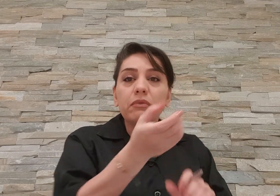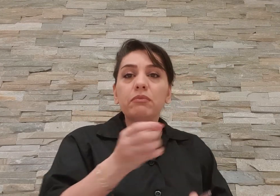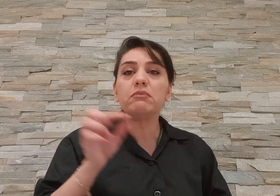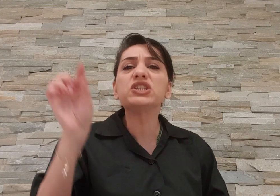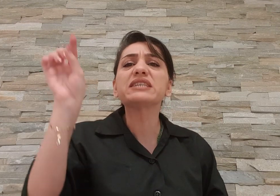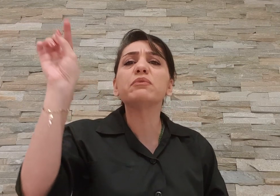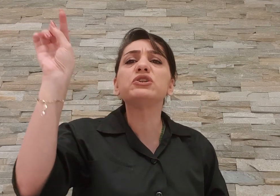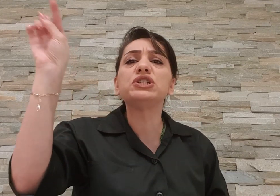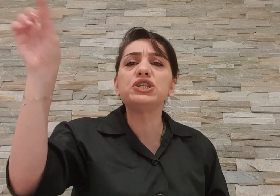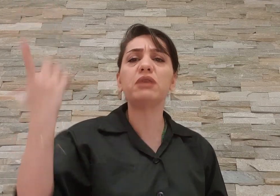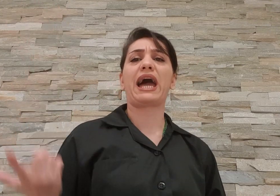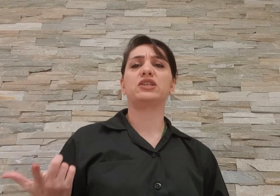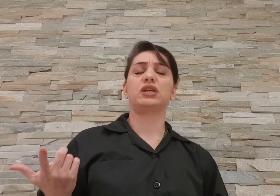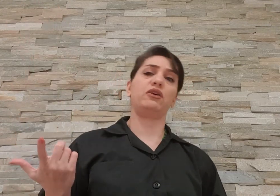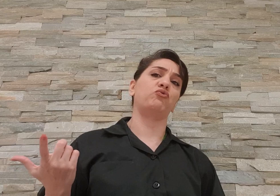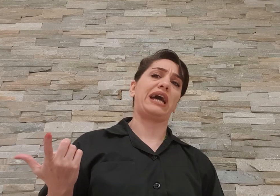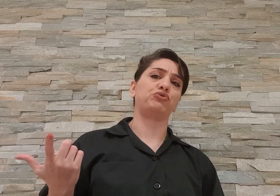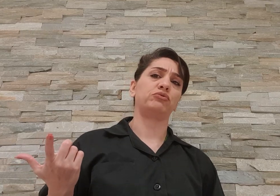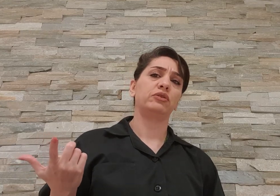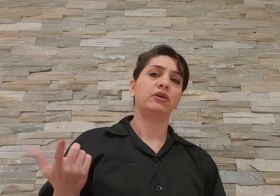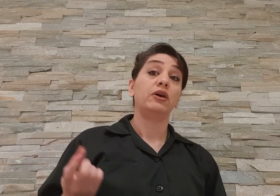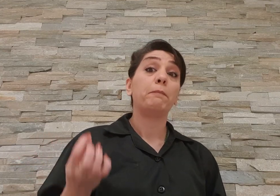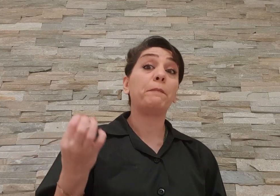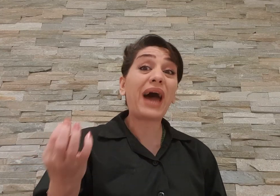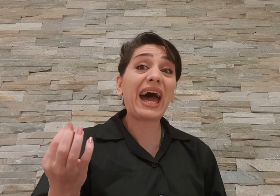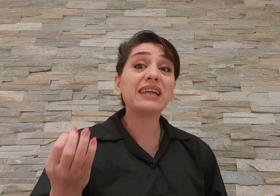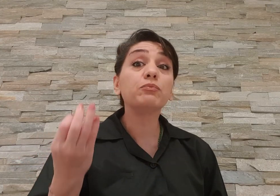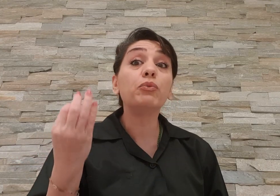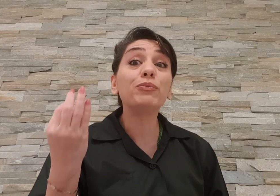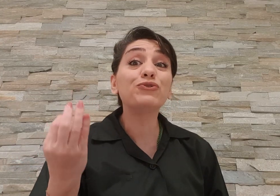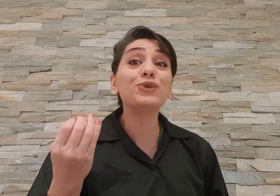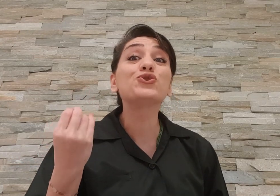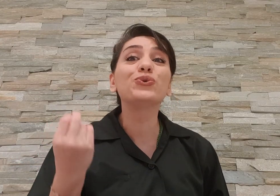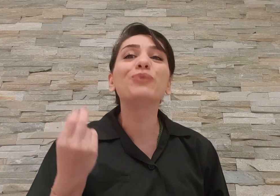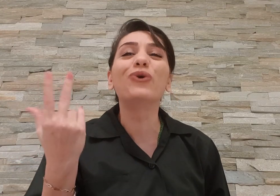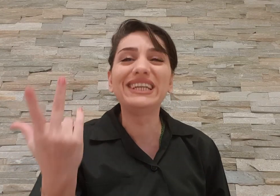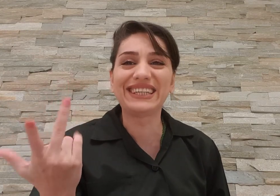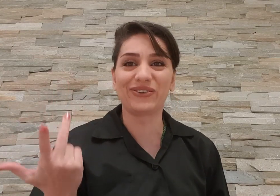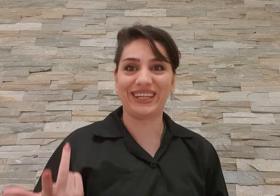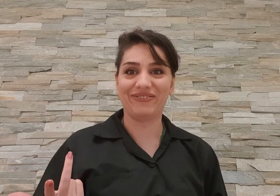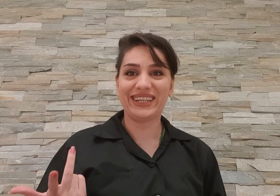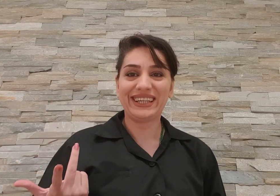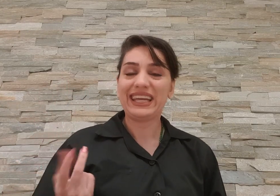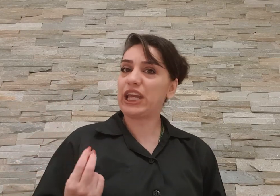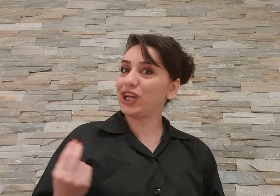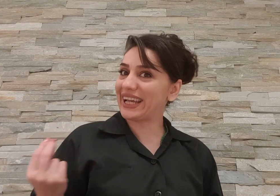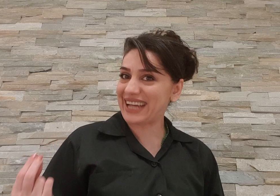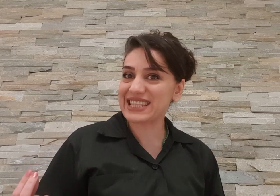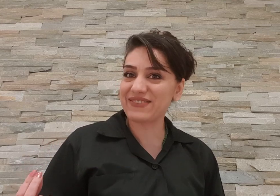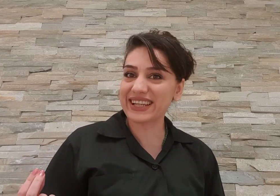میچسبه به شیشه پنجره خونت رو بعد ما میتونیم شنود محیطی کنیم یعنی حالا اگه تصویر